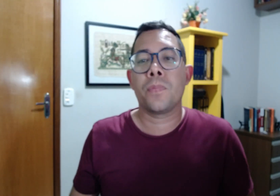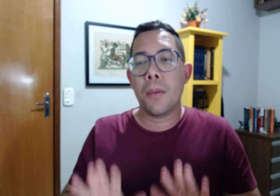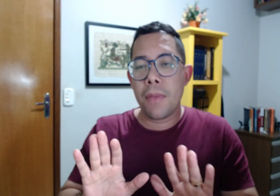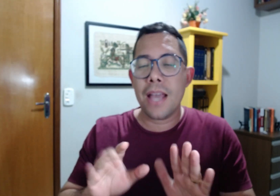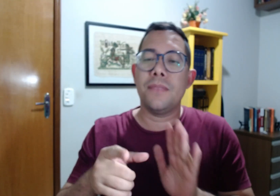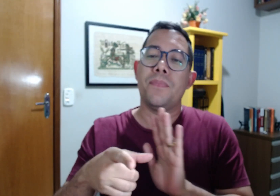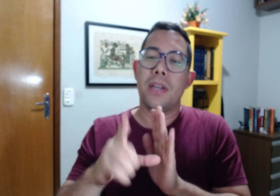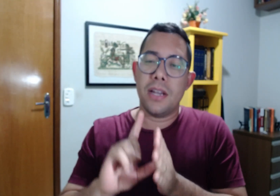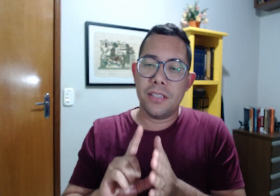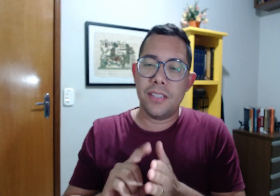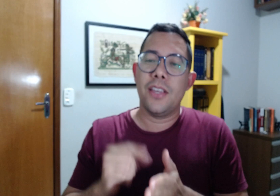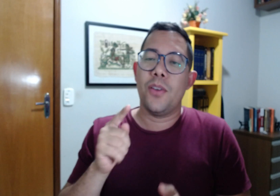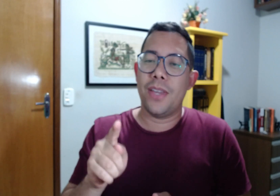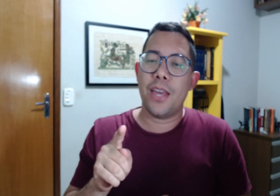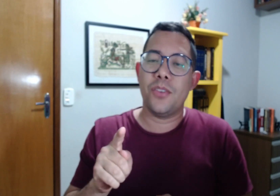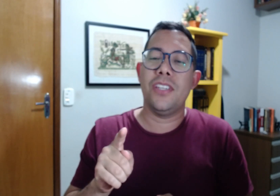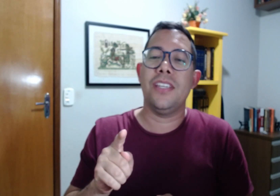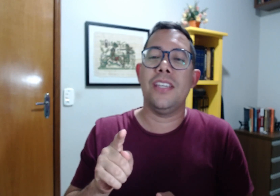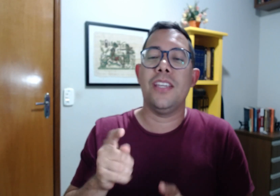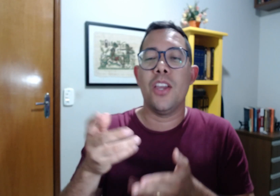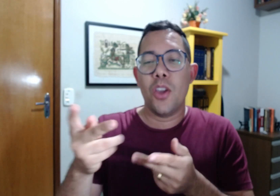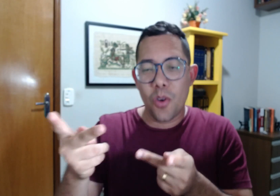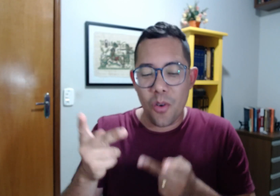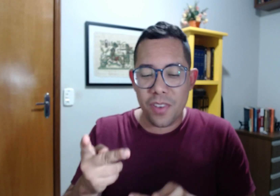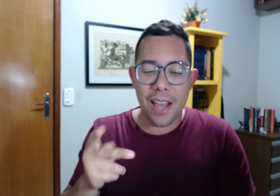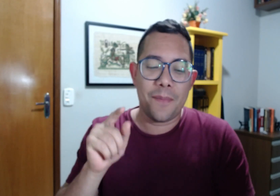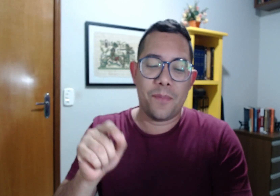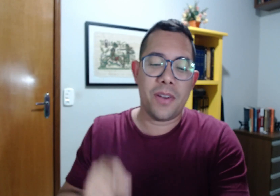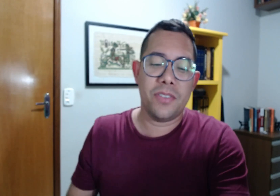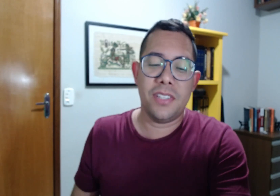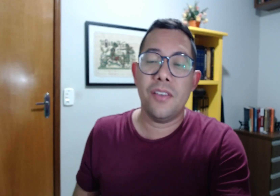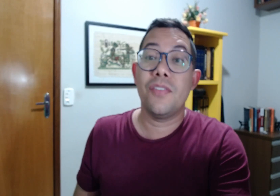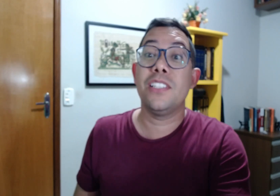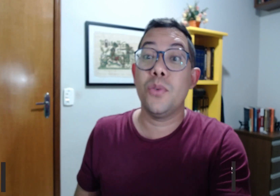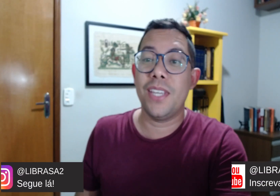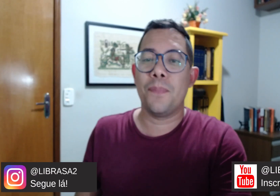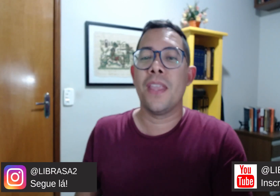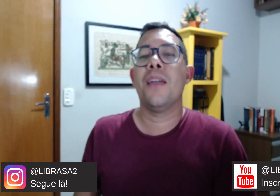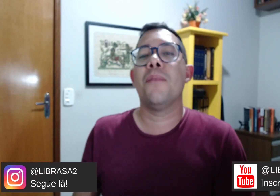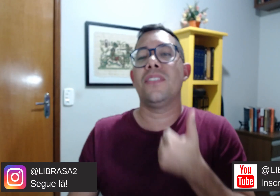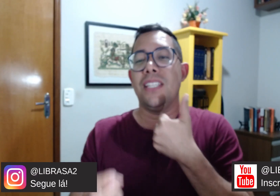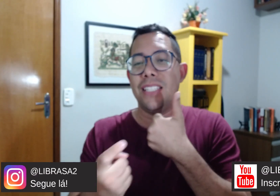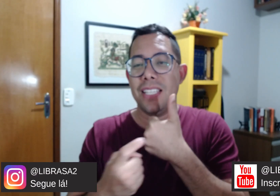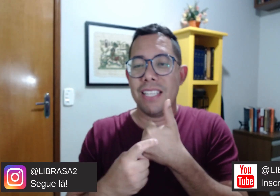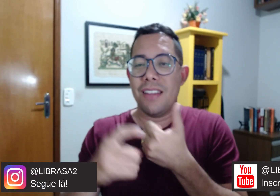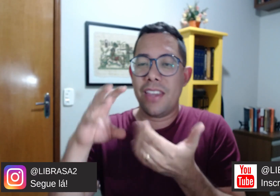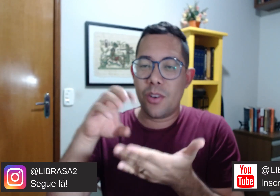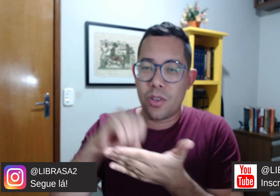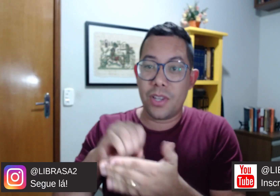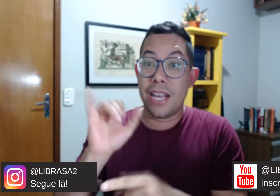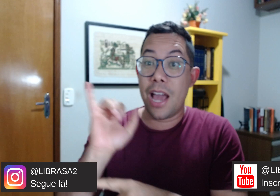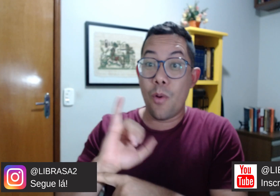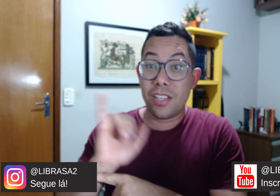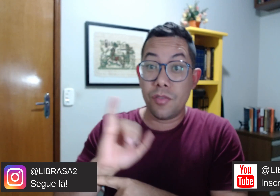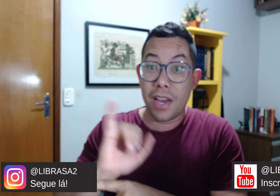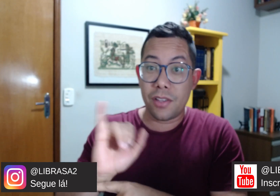Mas, antes, eu quero te convidar para você fazer o quê? Para você se inscrever em nosso canal, ativar as